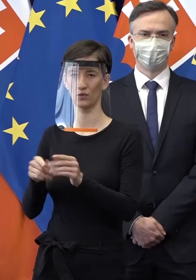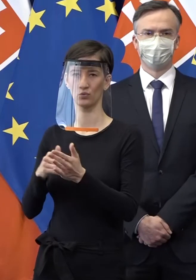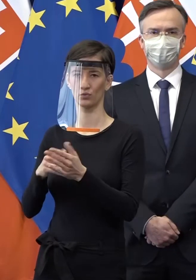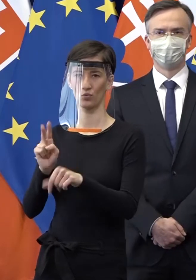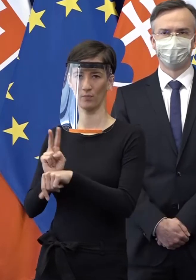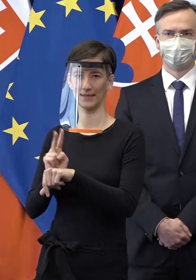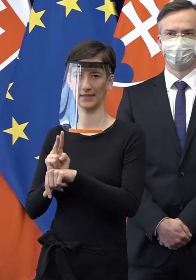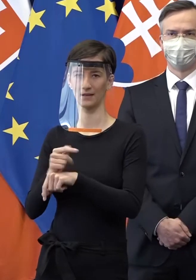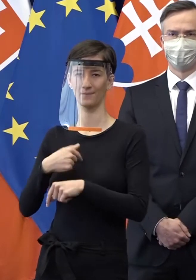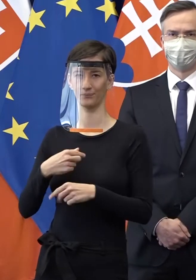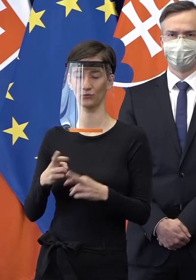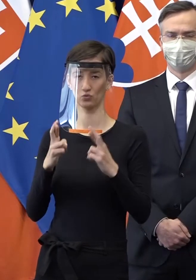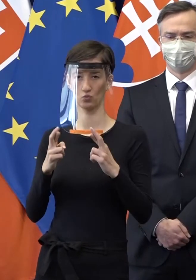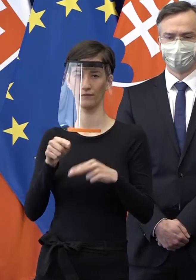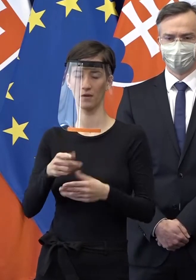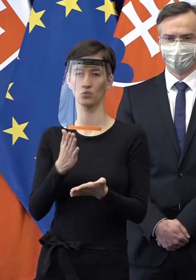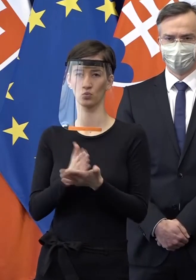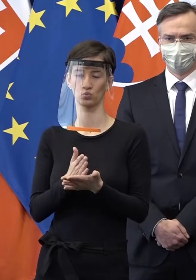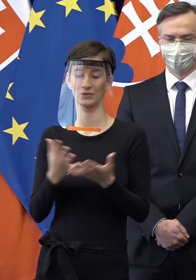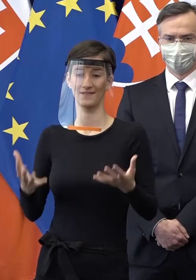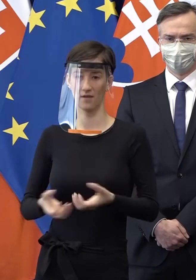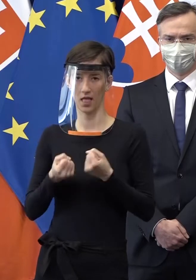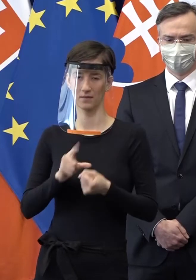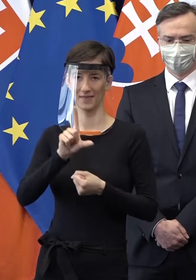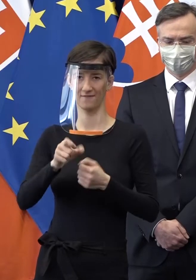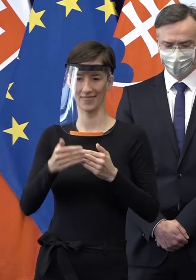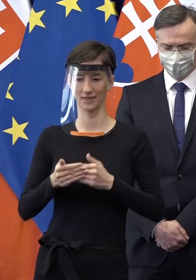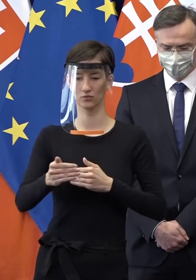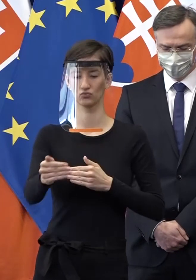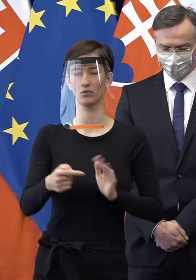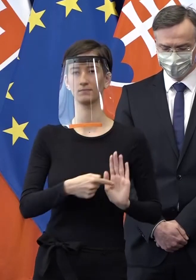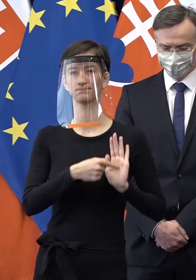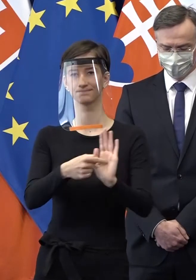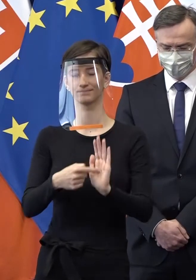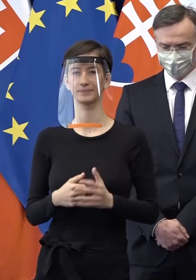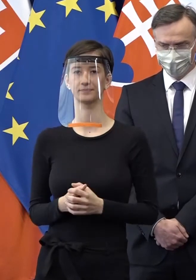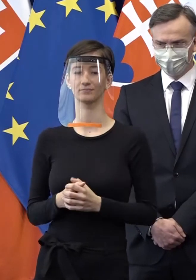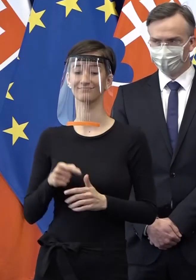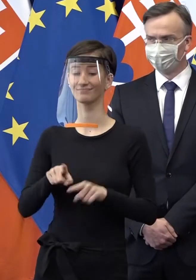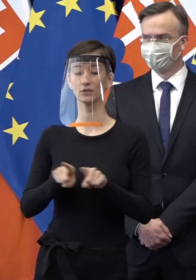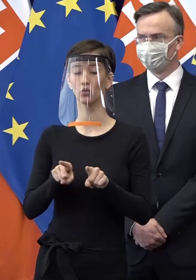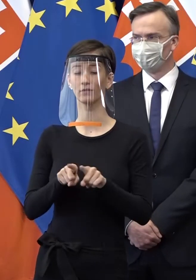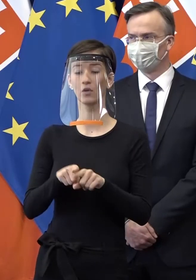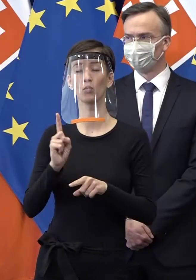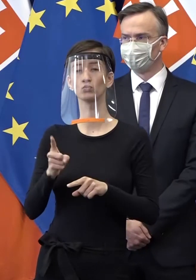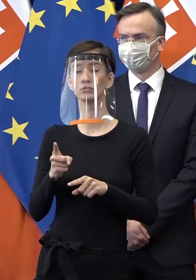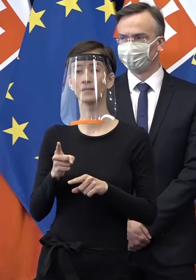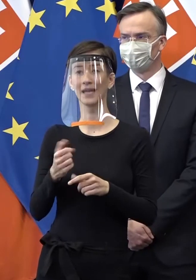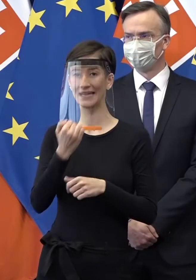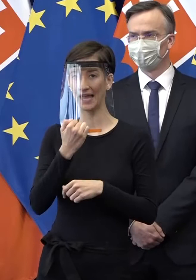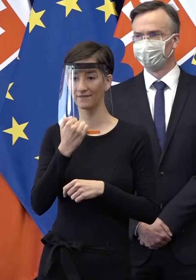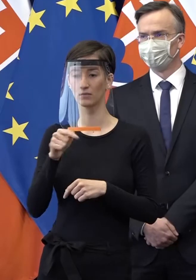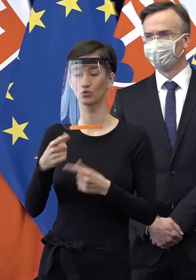nižšie. Samozrejme, nebudú nulové, to je úplne logické. A zároveň, aby na obdobie